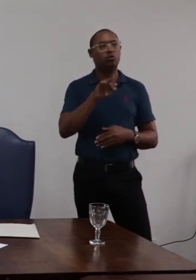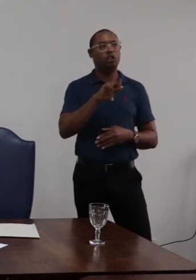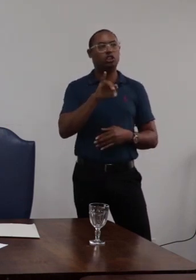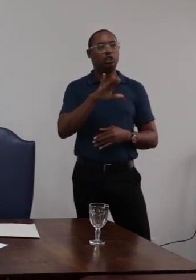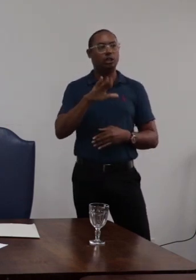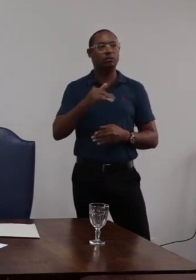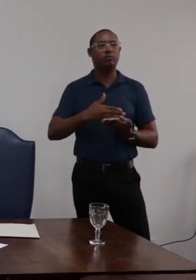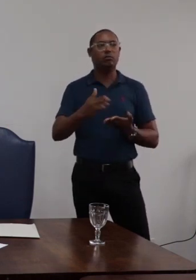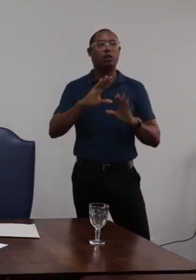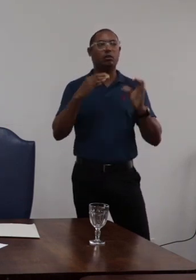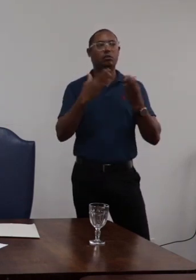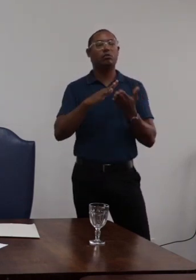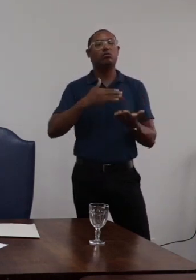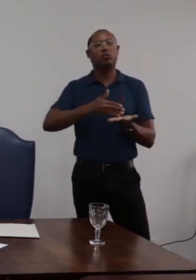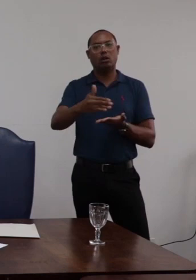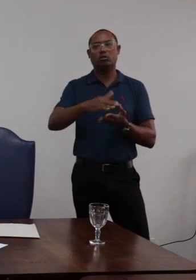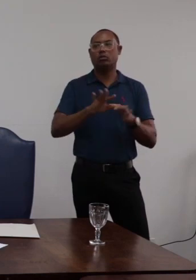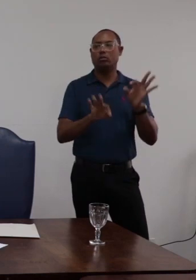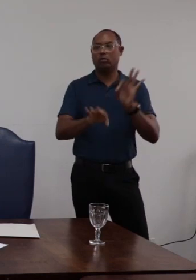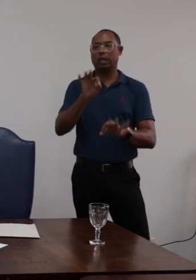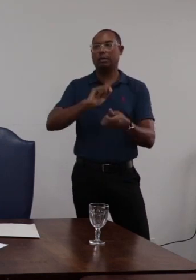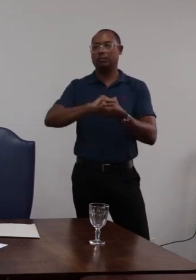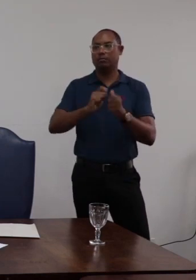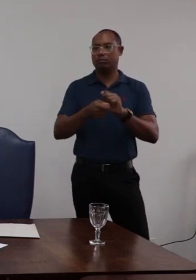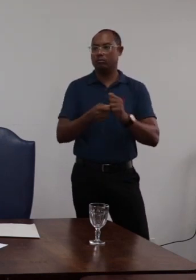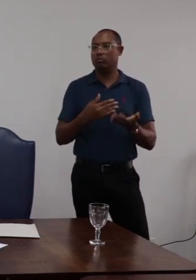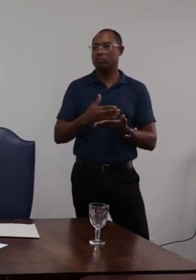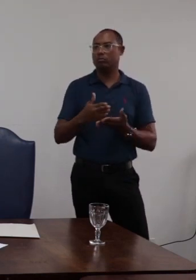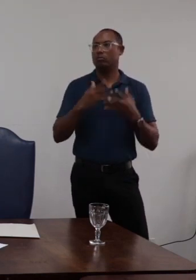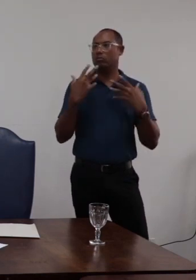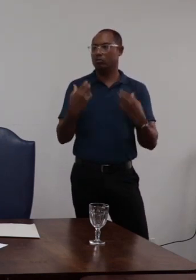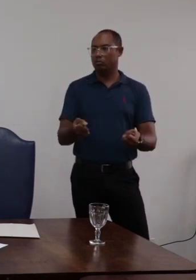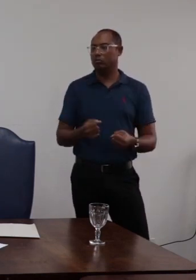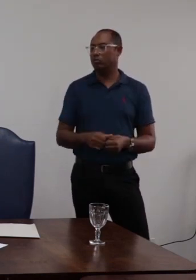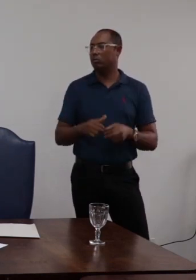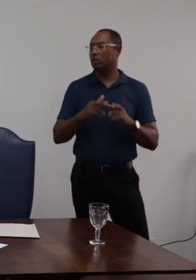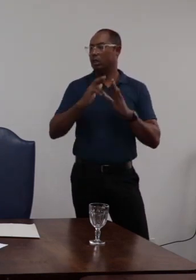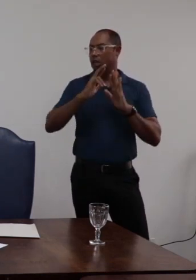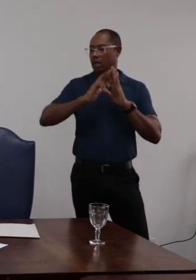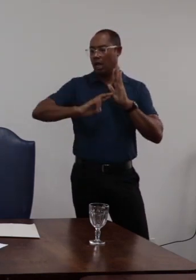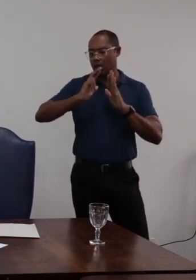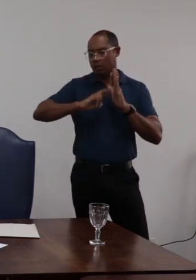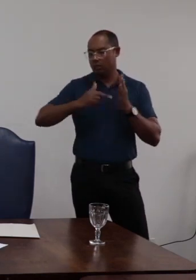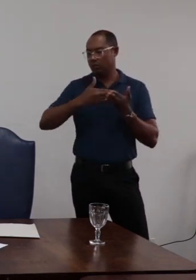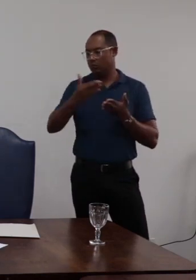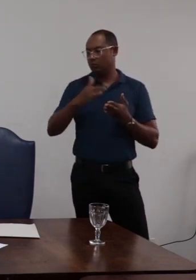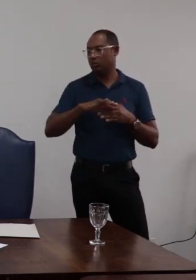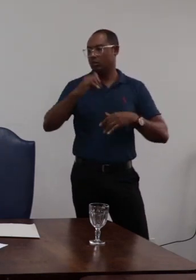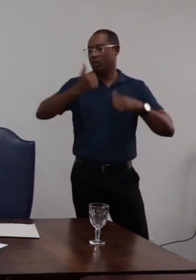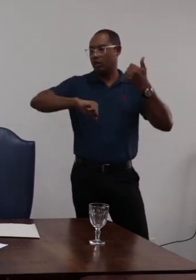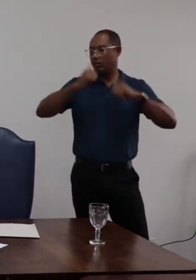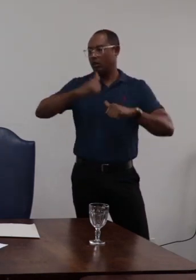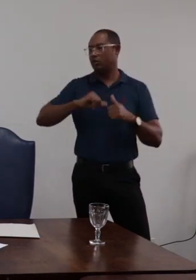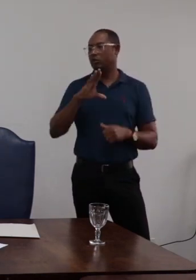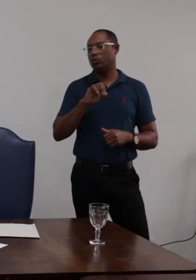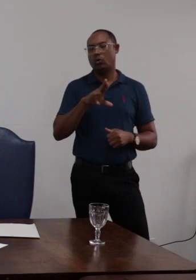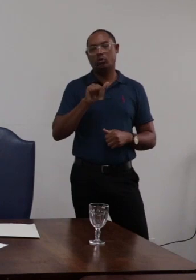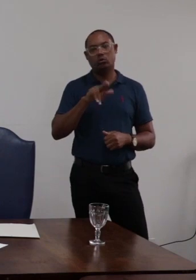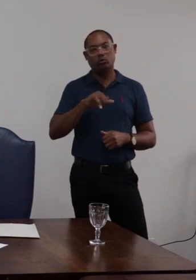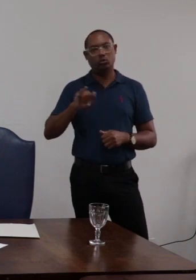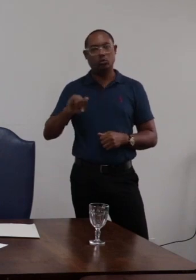proceder esses ajustes e novamente submeter a resolução a apreciação desse consumo